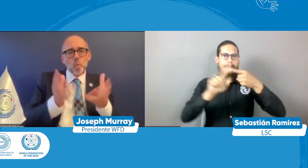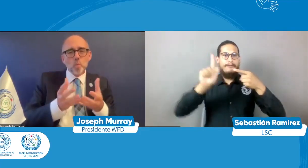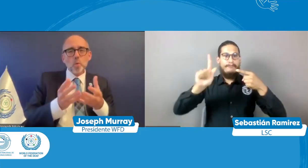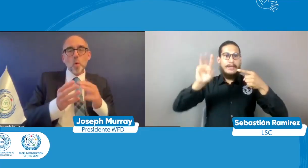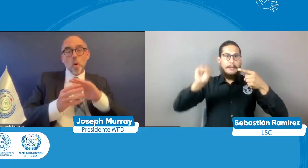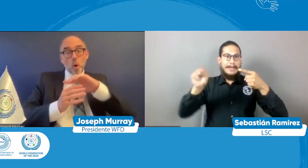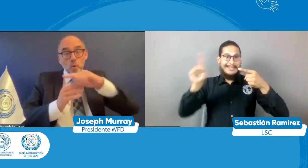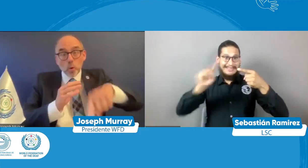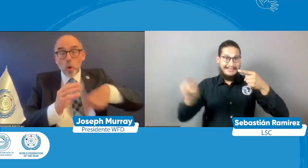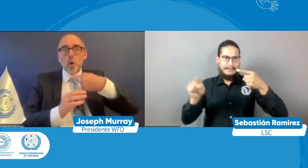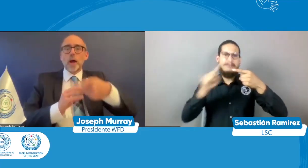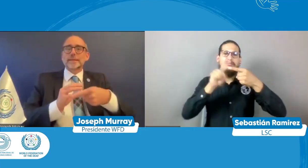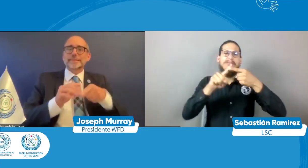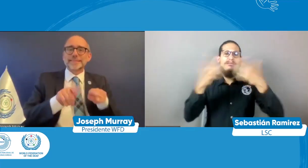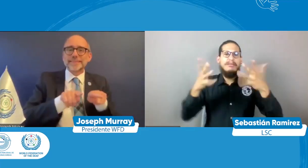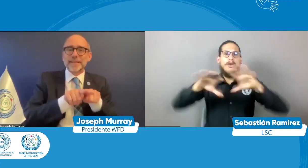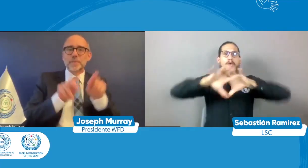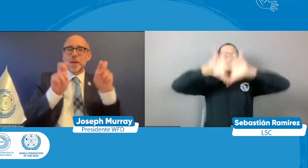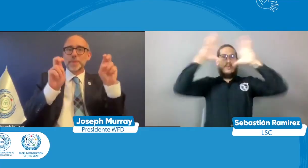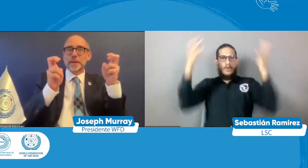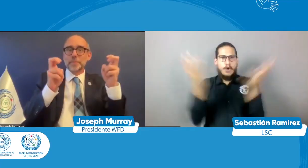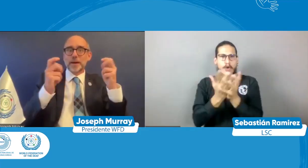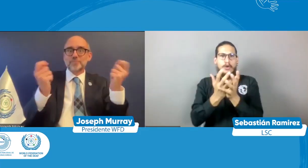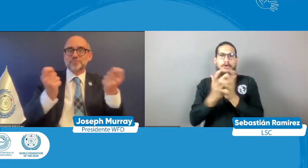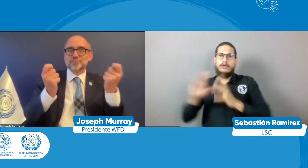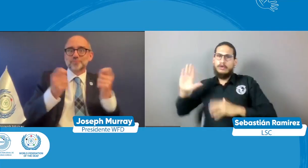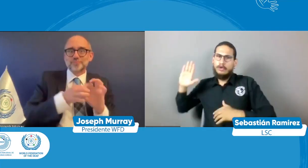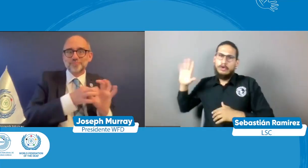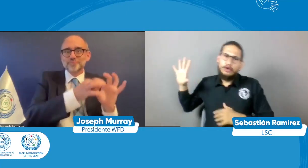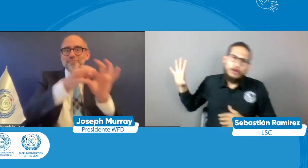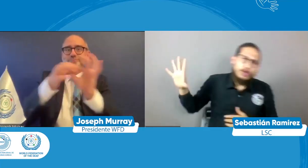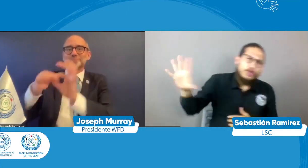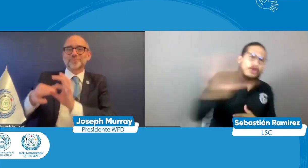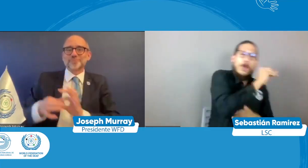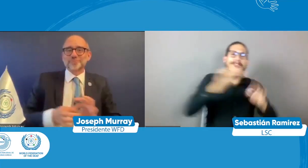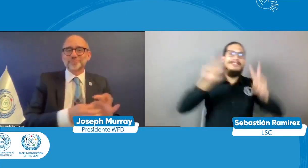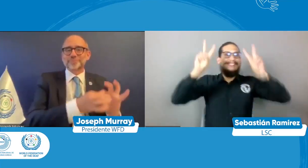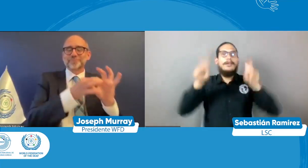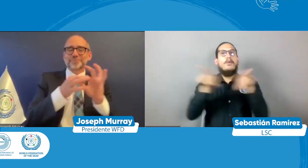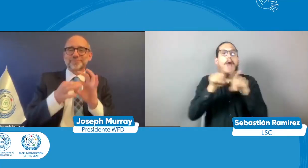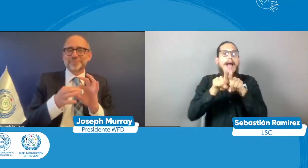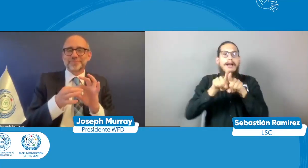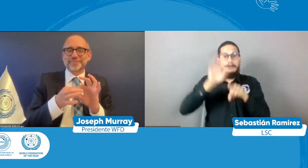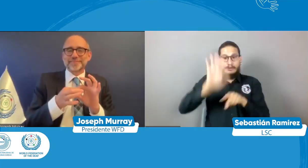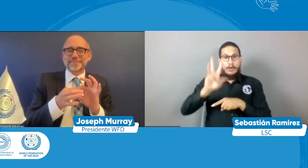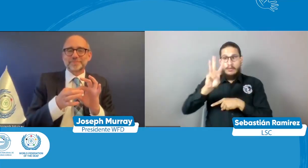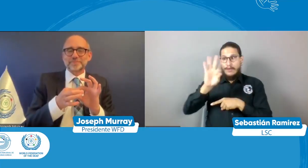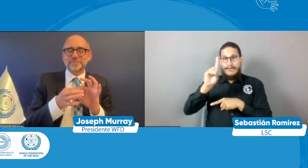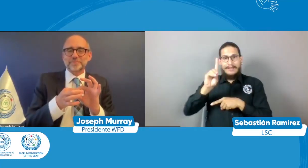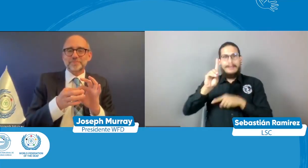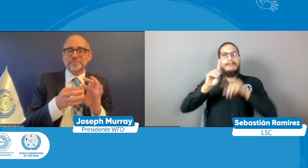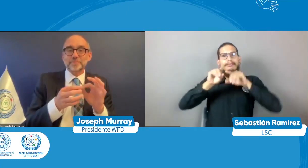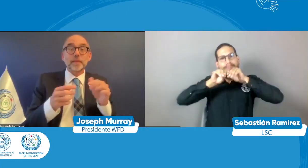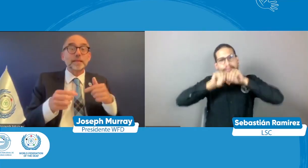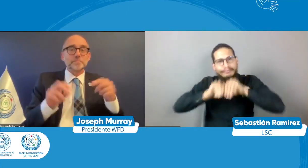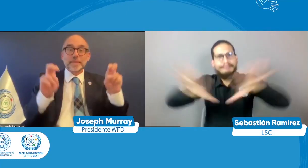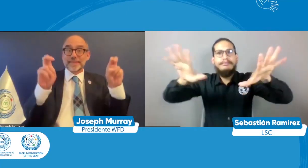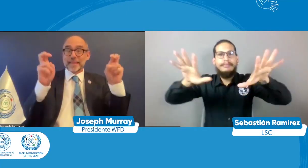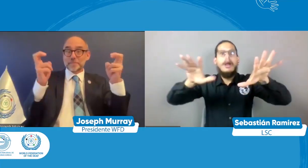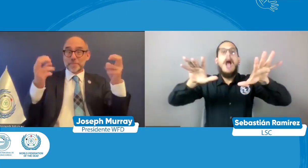que era muy importante poder llevar a cabo un lema a todo el mundo un lema de unidad